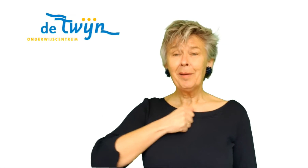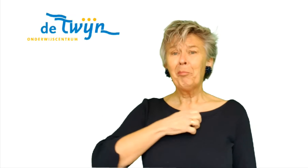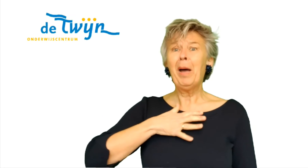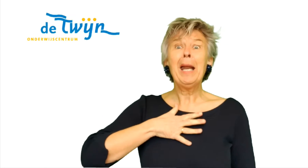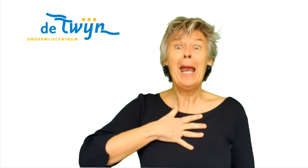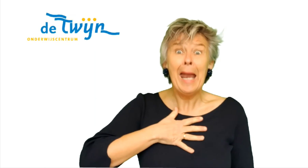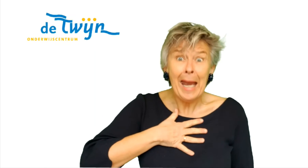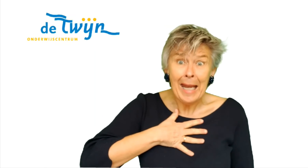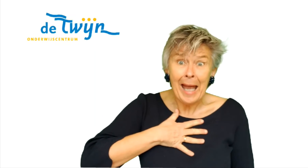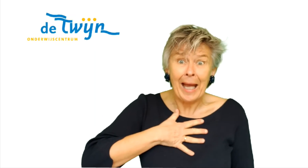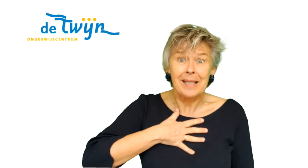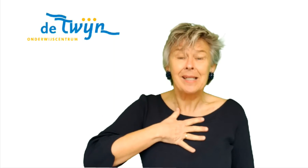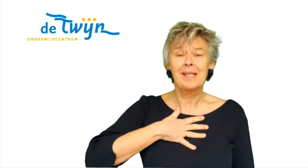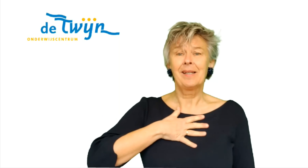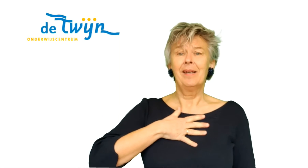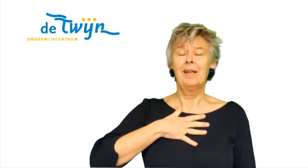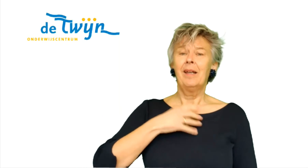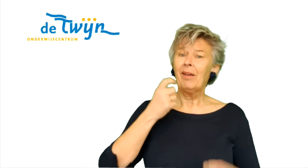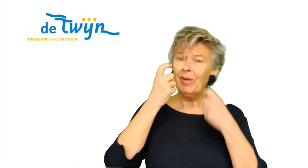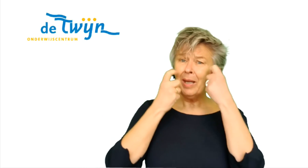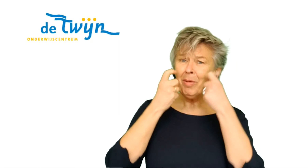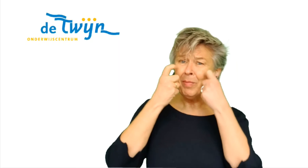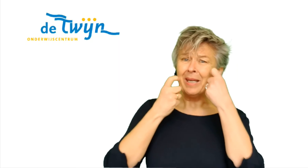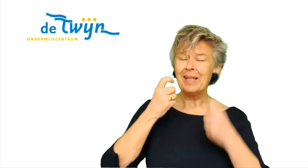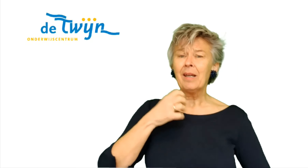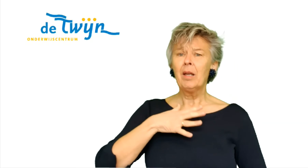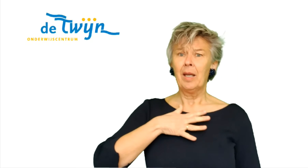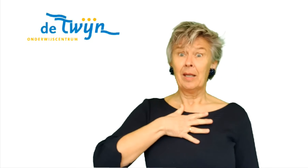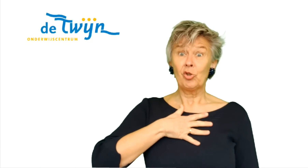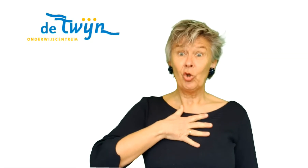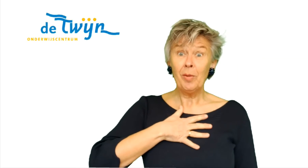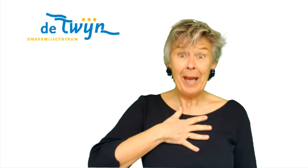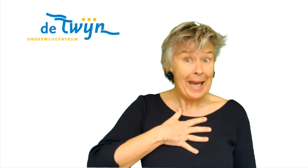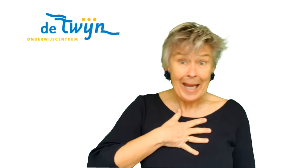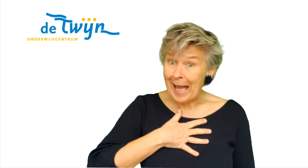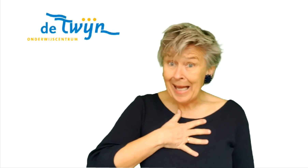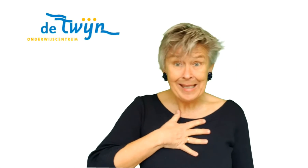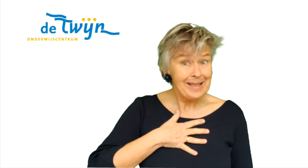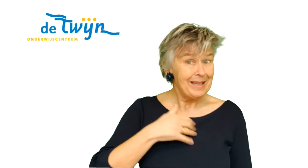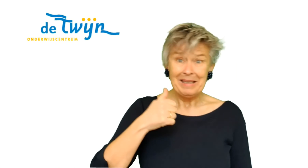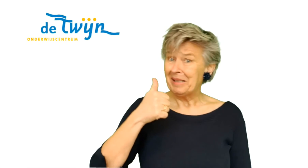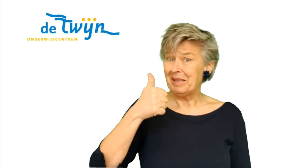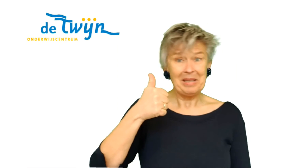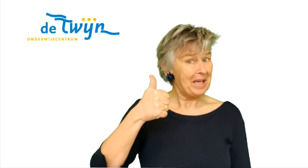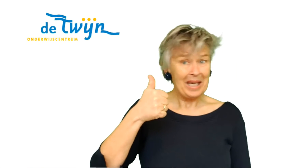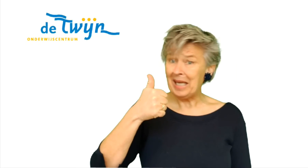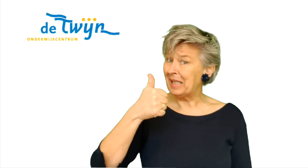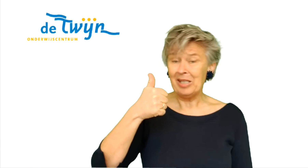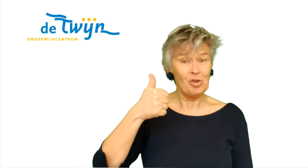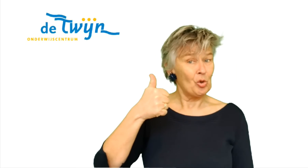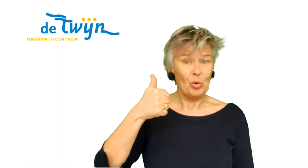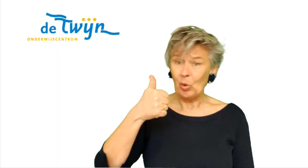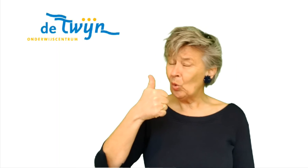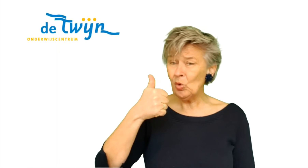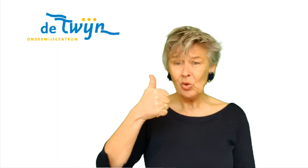maar helaas. En weer die mimiek. Sorry maar helaas. Dat ging niet zo goed.